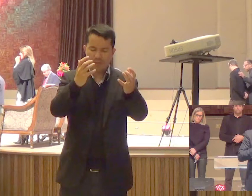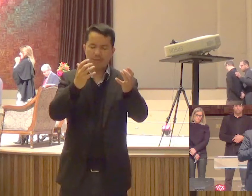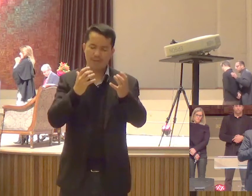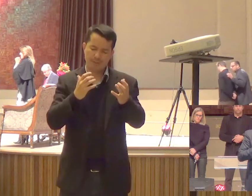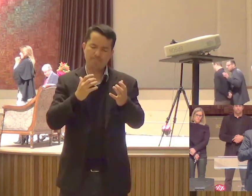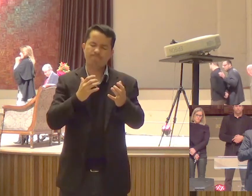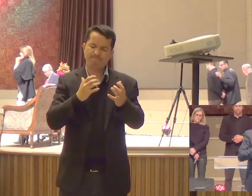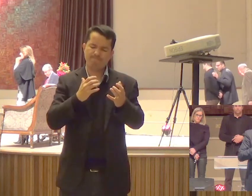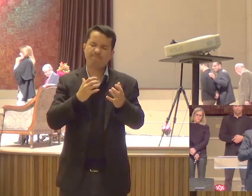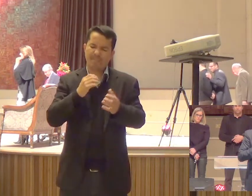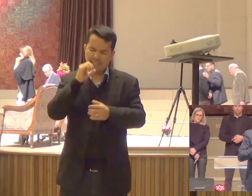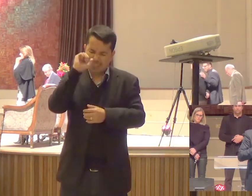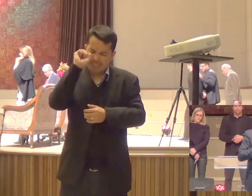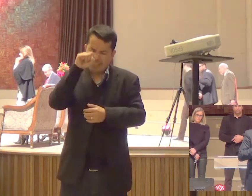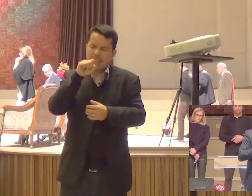Os teus valentes